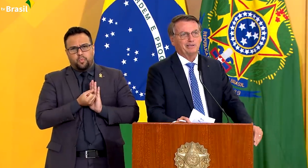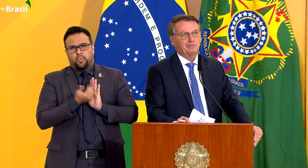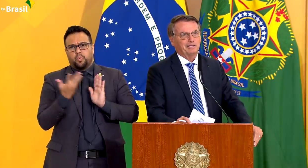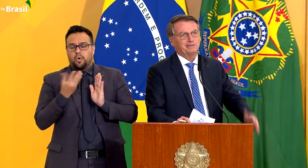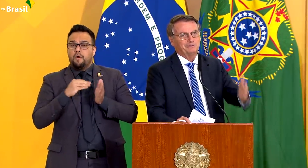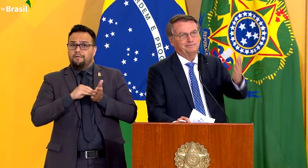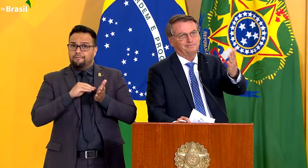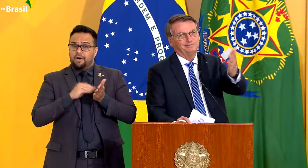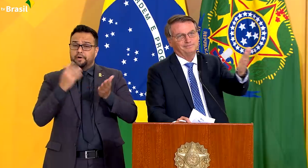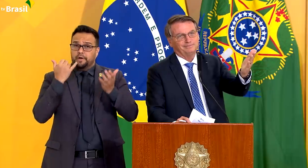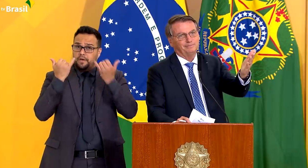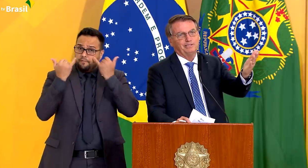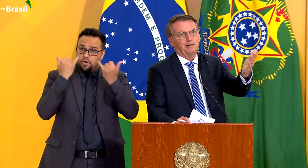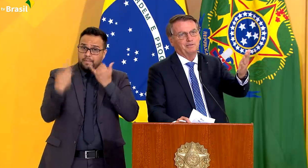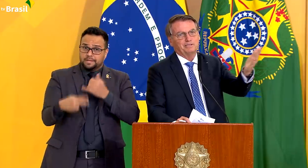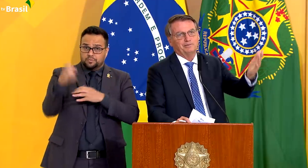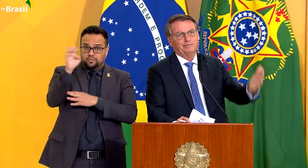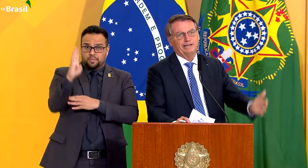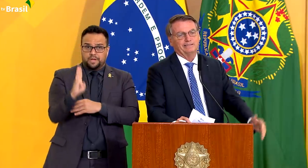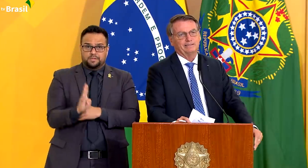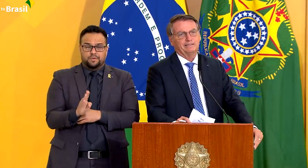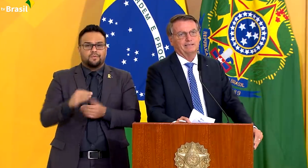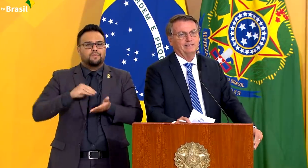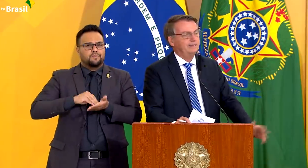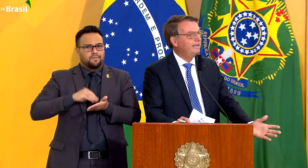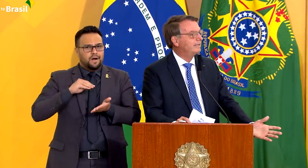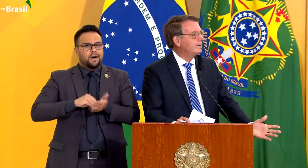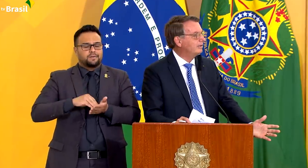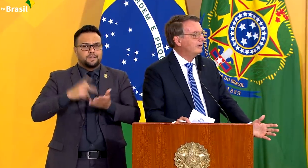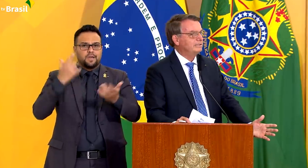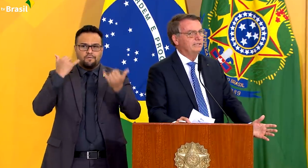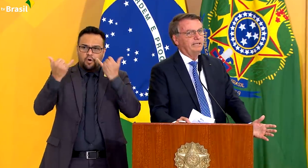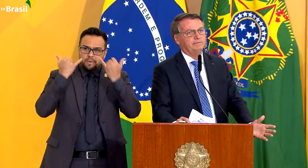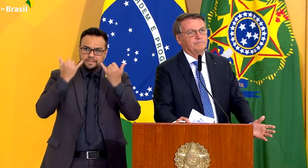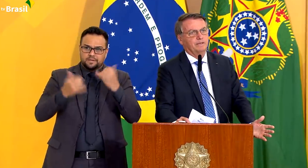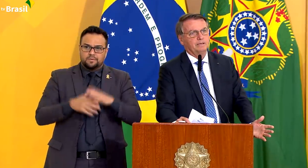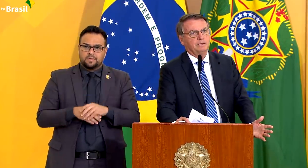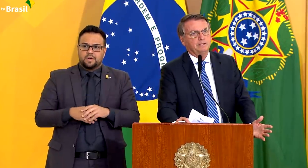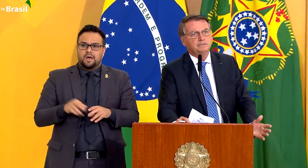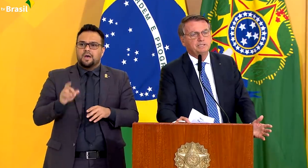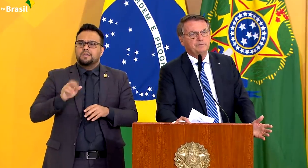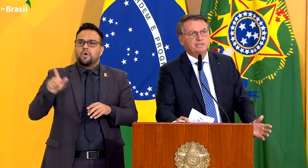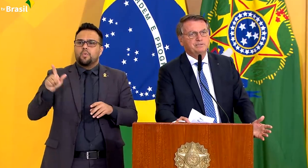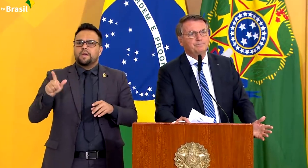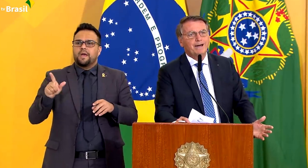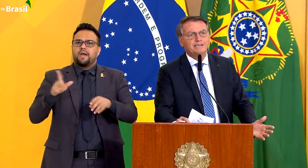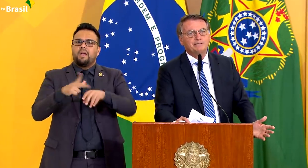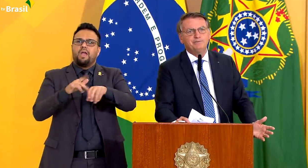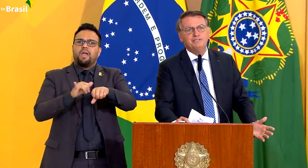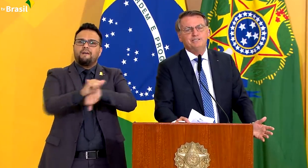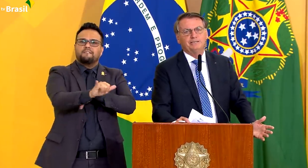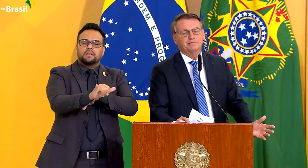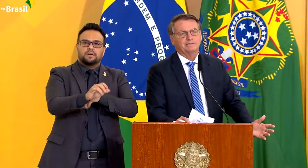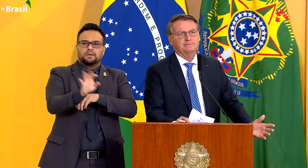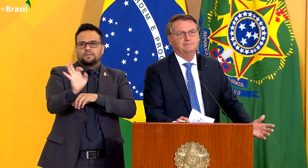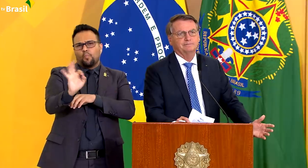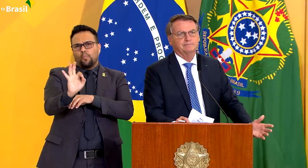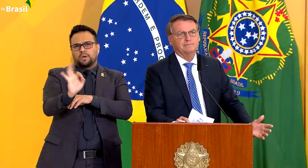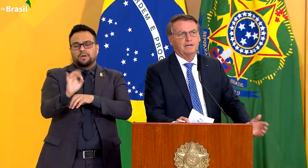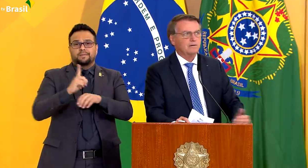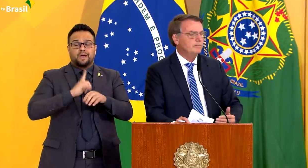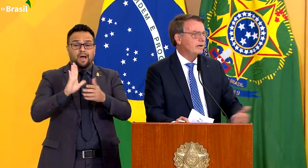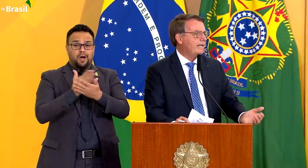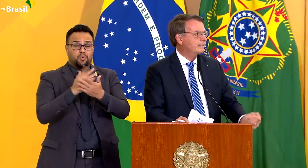desinformada no Brasil. Muita coisa desinformada. Ninguém quer dar calote a ninguém. Dívida de mais de 20 anos